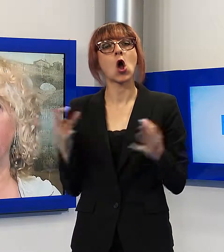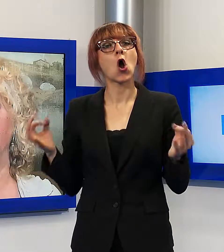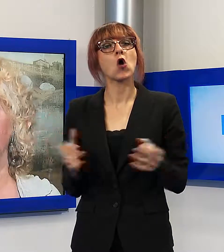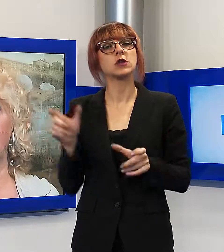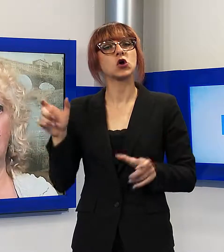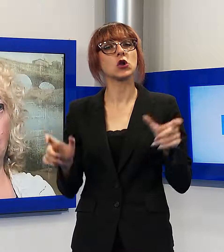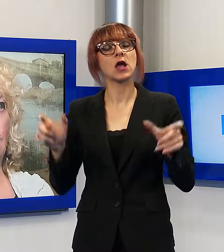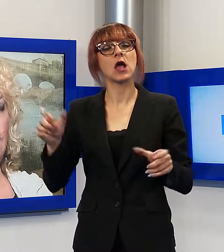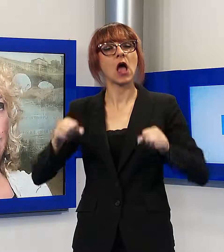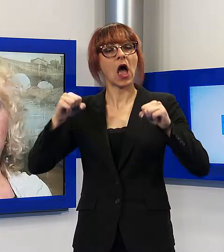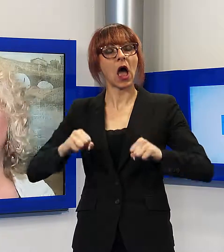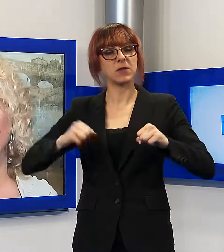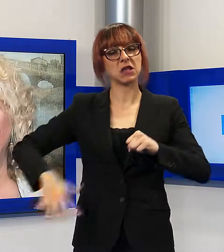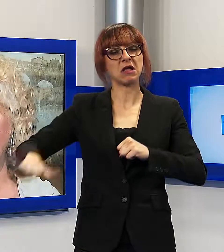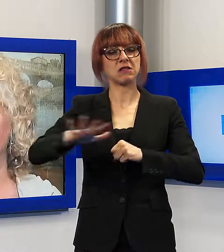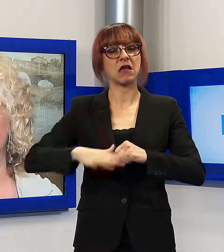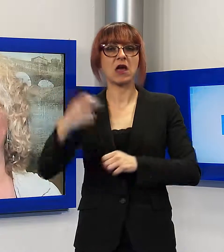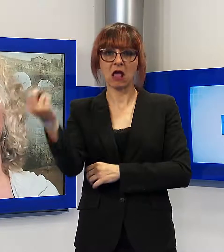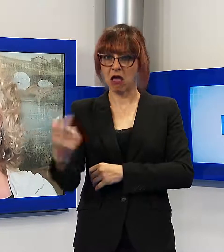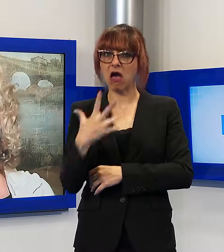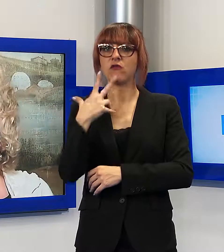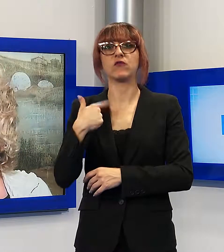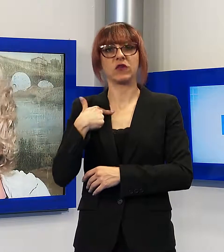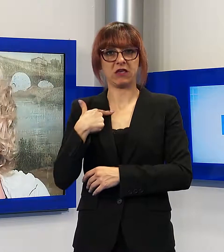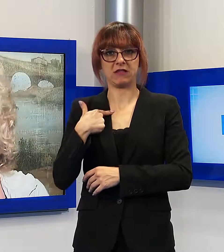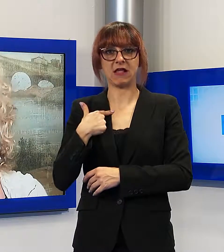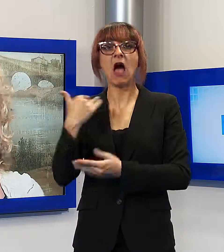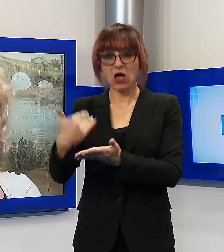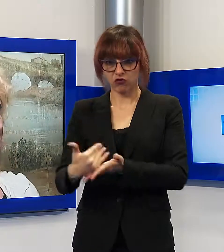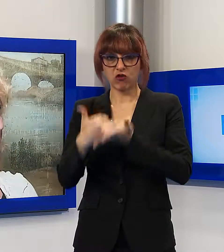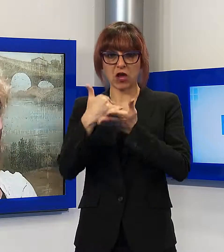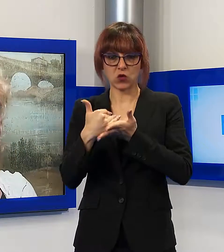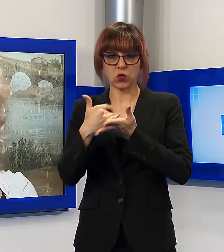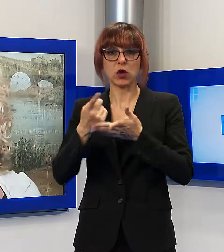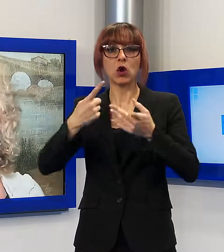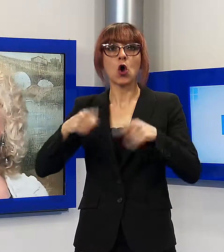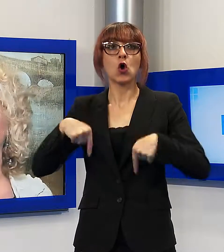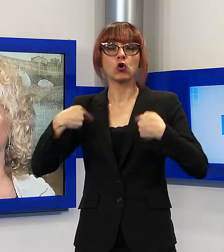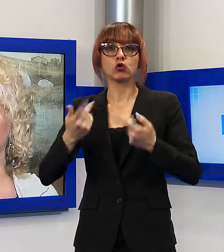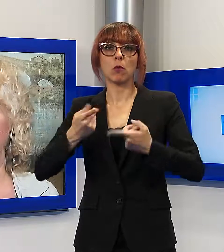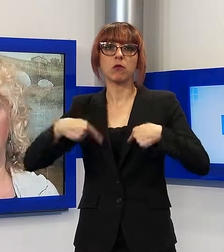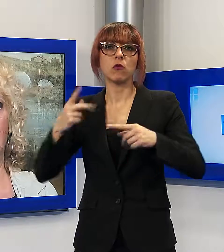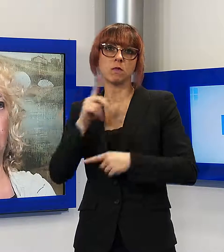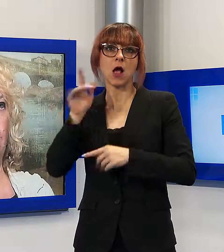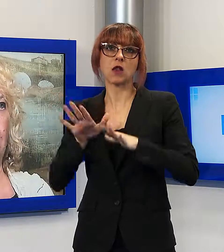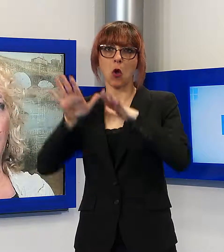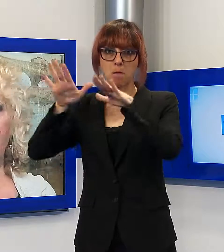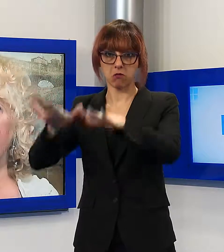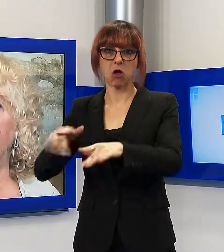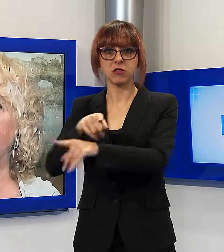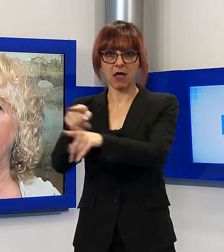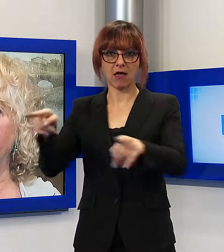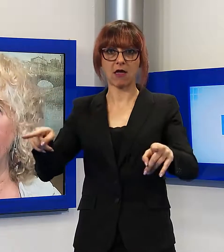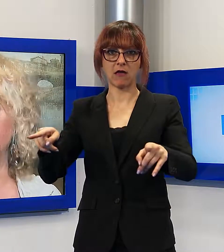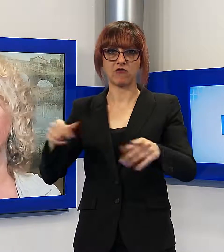da parte dei cittadini che devono aiutarci a proteggerli, e qui accenno al controllo di vicinato, quindi